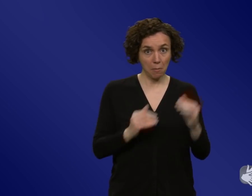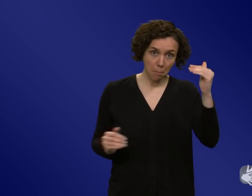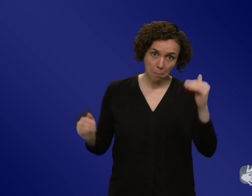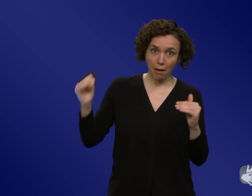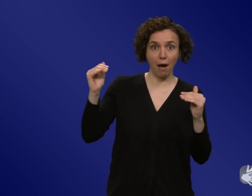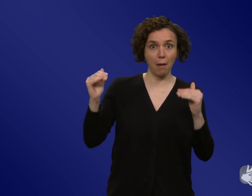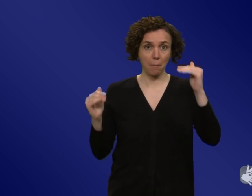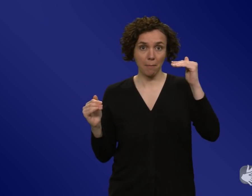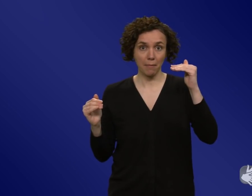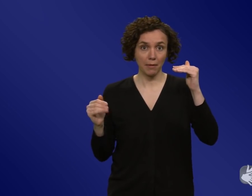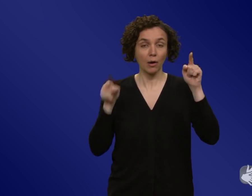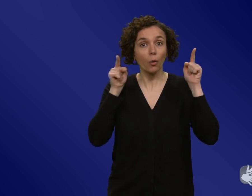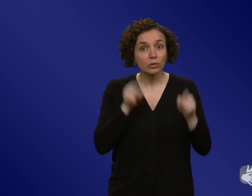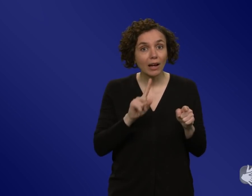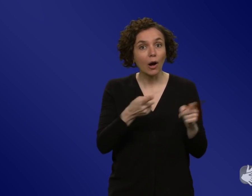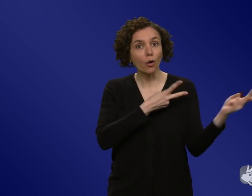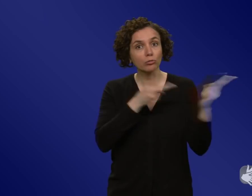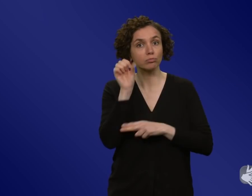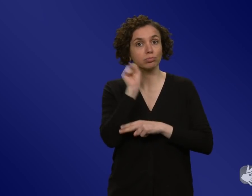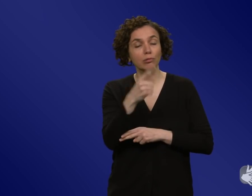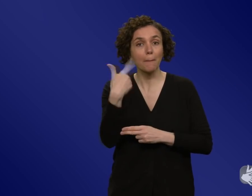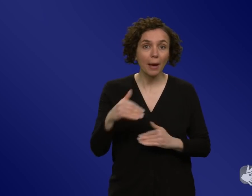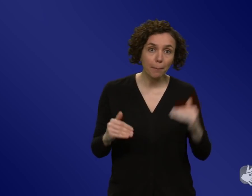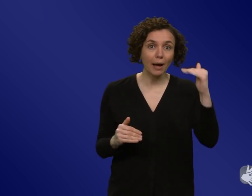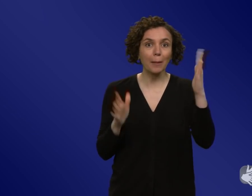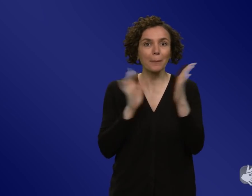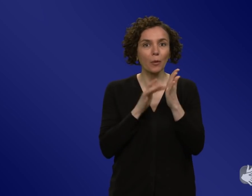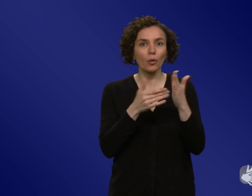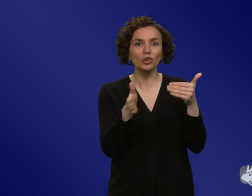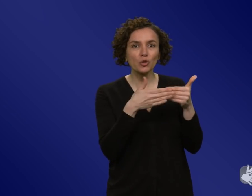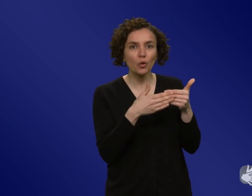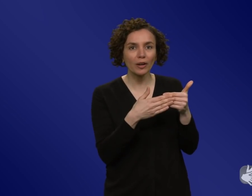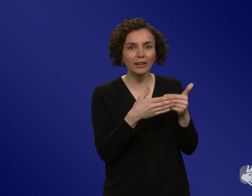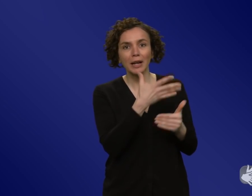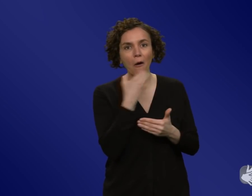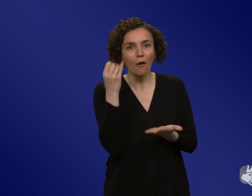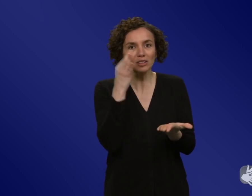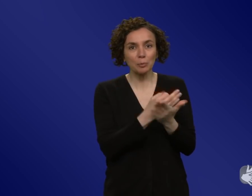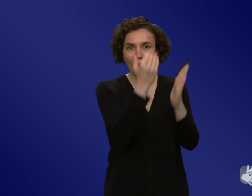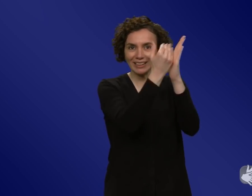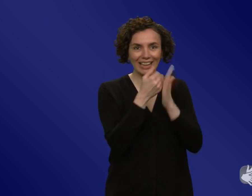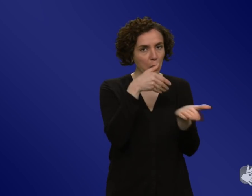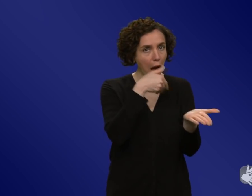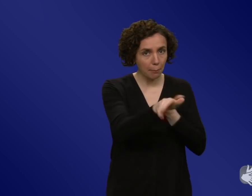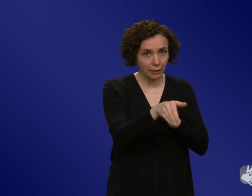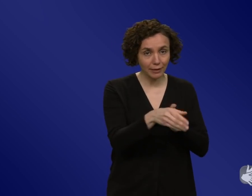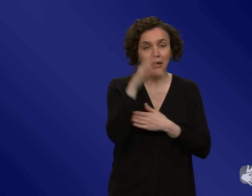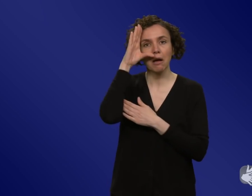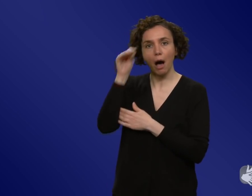Opposition einfach diese Hotspot-Regelungen abgelehnt hat in Thüringen, aber in Hamburg nicht. Also das sind Dinge, die schaffen eine